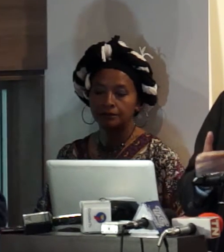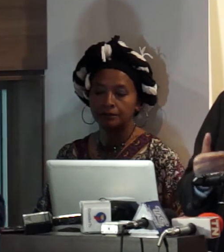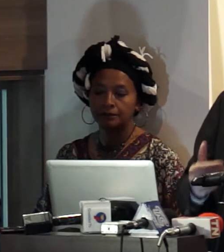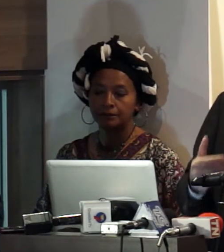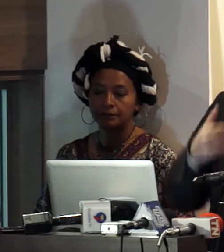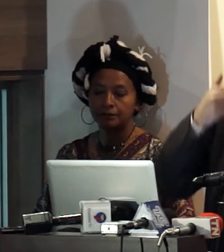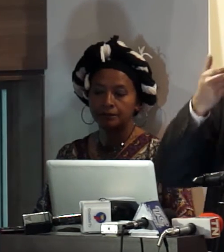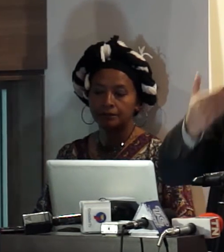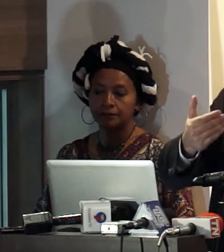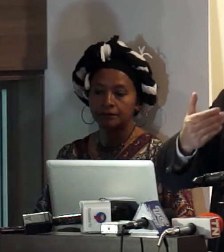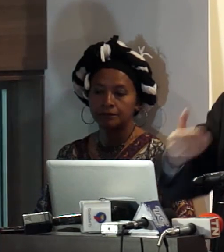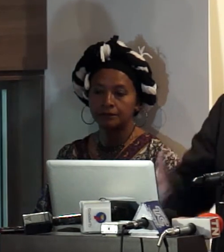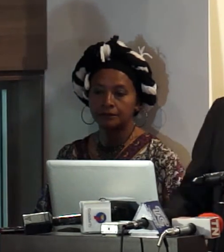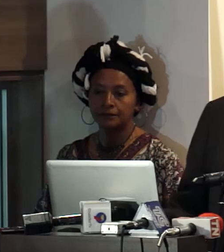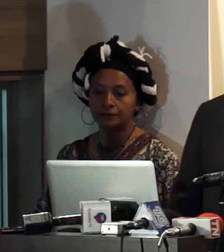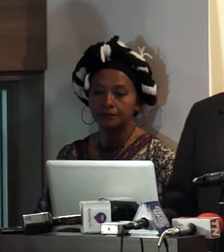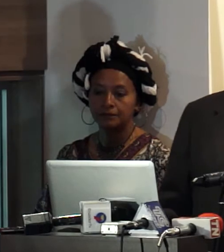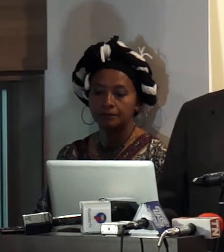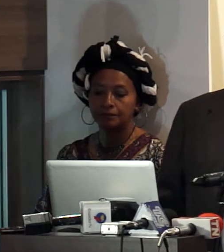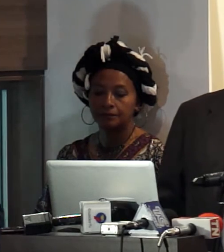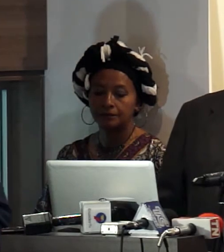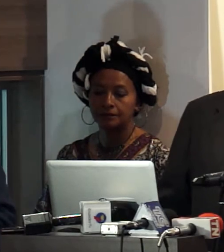de nuestra profesión frente al mercado?